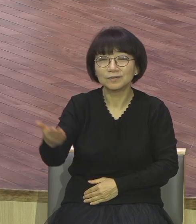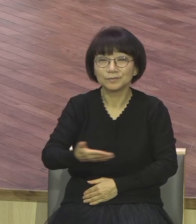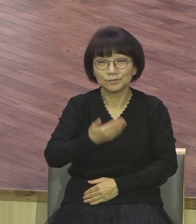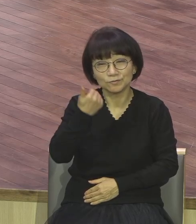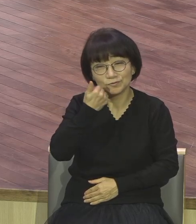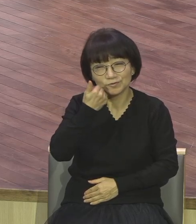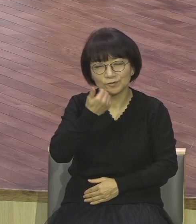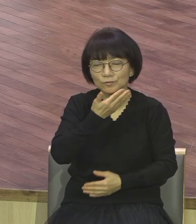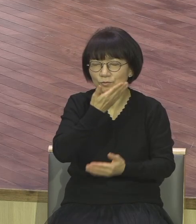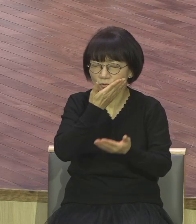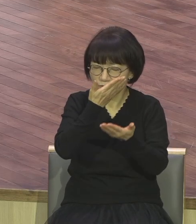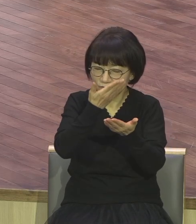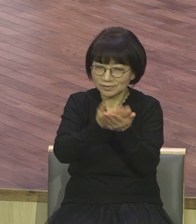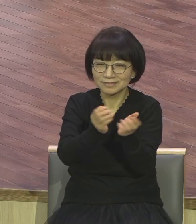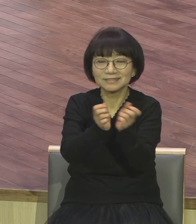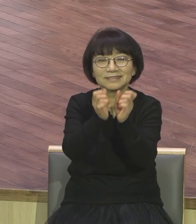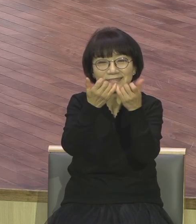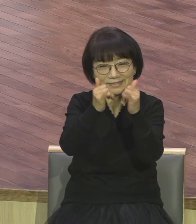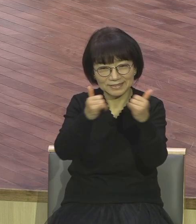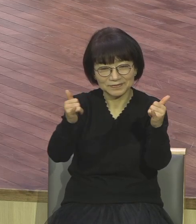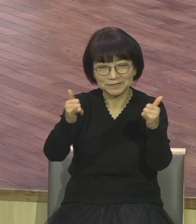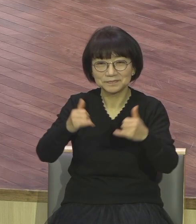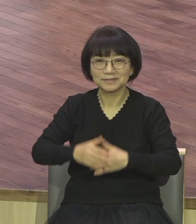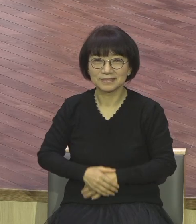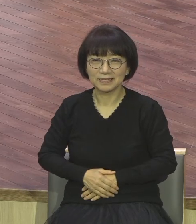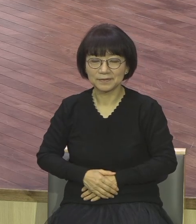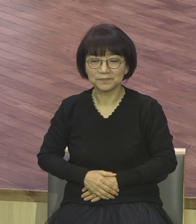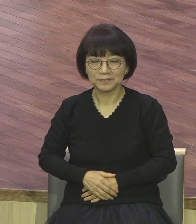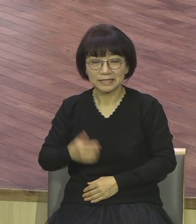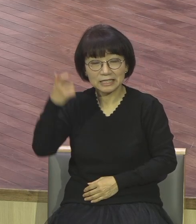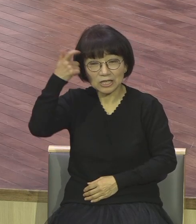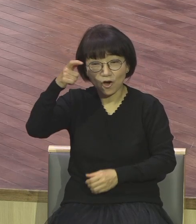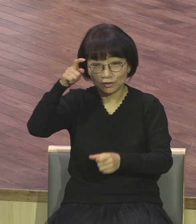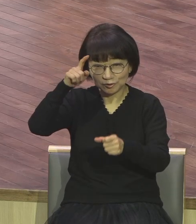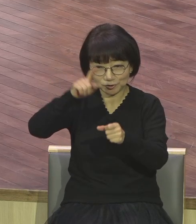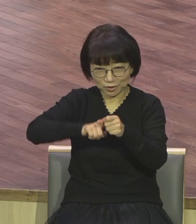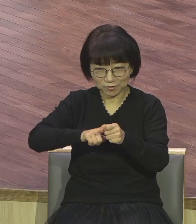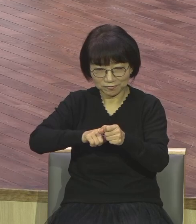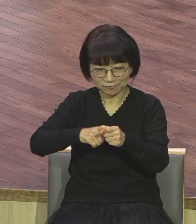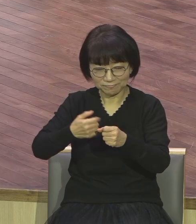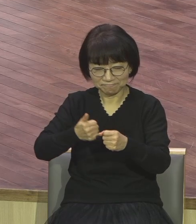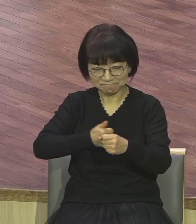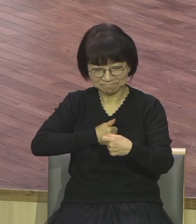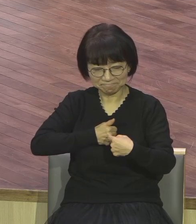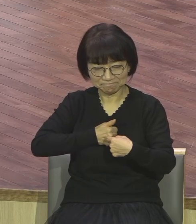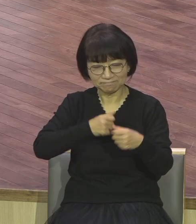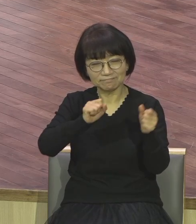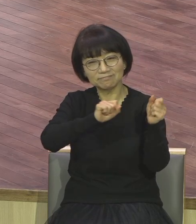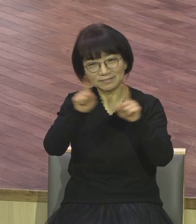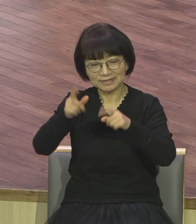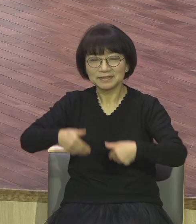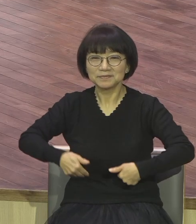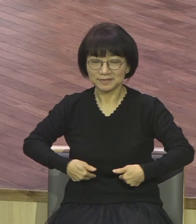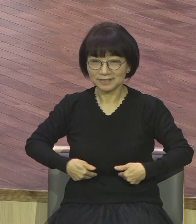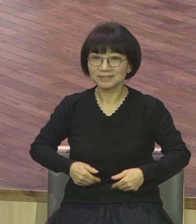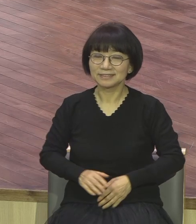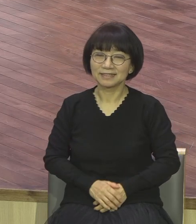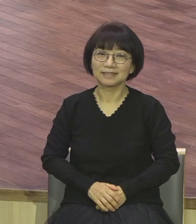영적 존재감을 여러분이 회복해야 돼요 이것이 알곡과 가라지가 공존하는 33장 이